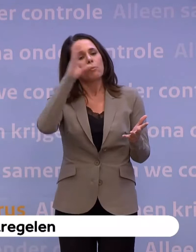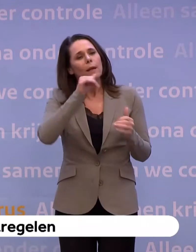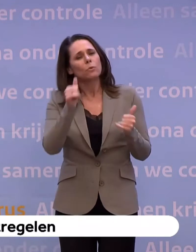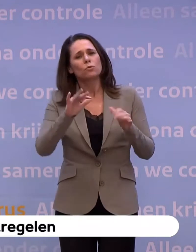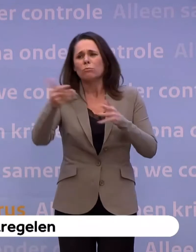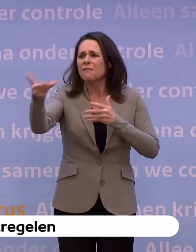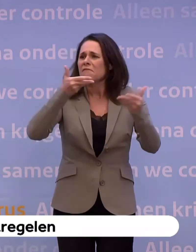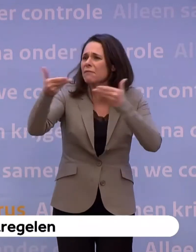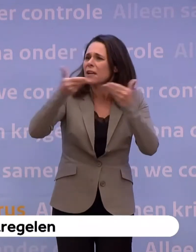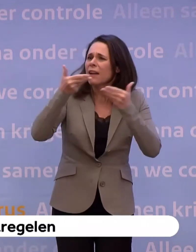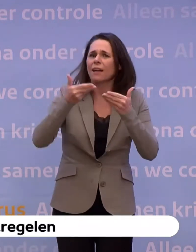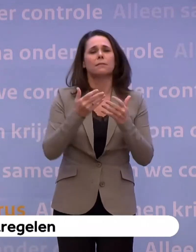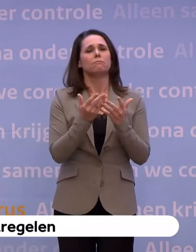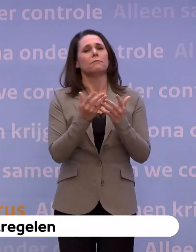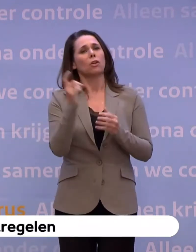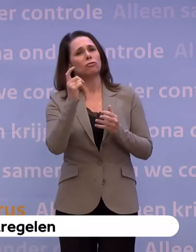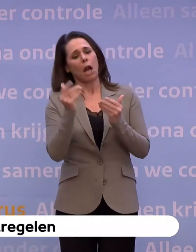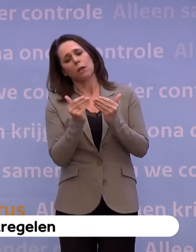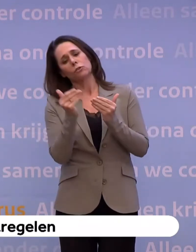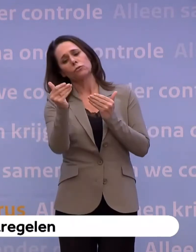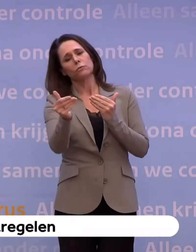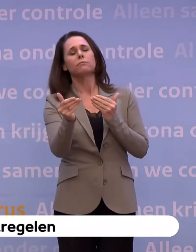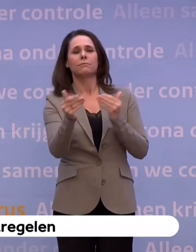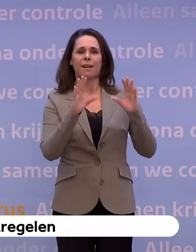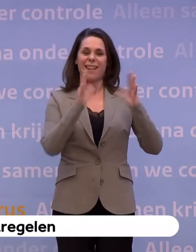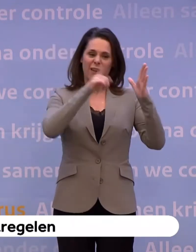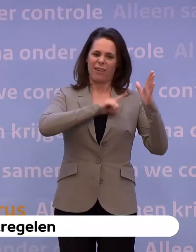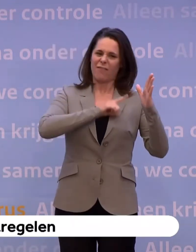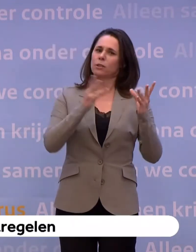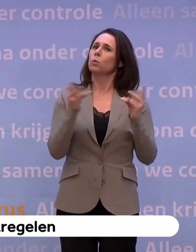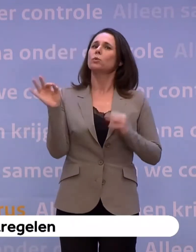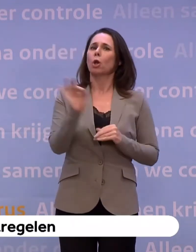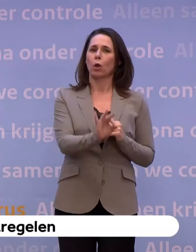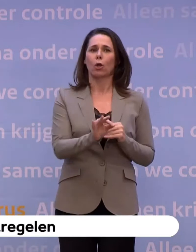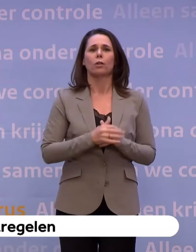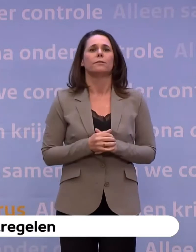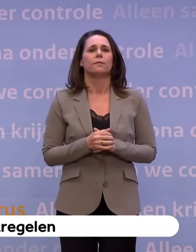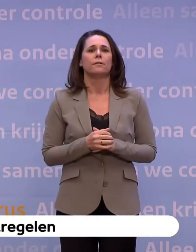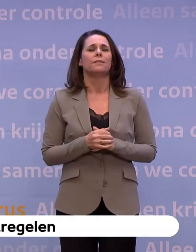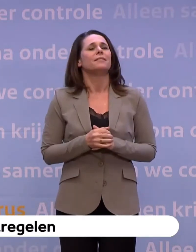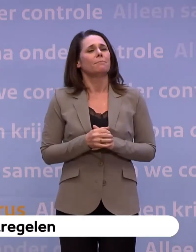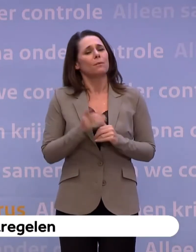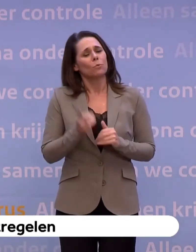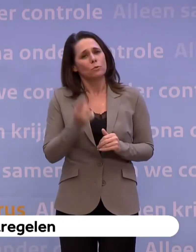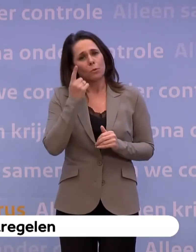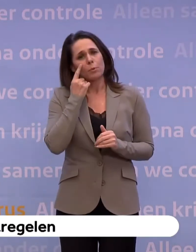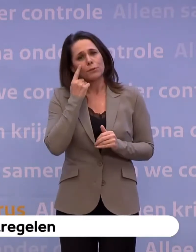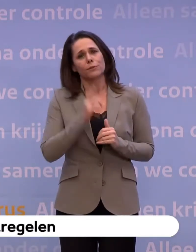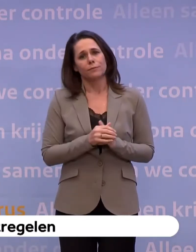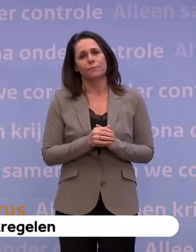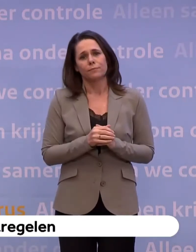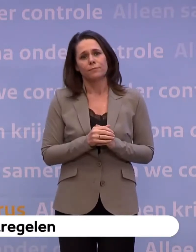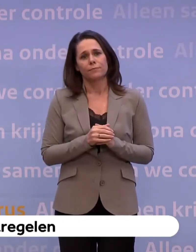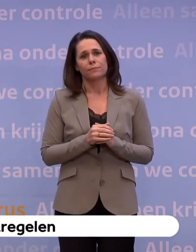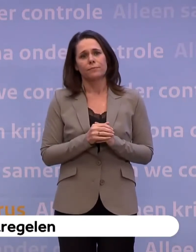manier... ...om straks weer terug te keren naar het leven wat we gewend waren. Maar we moeten ervoor waken dat we een